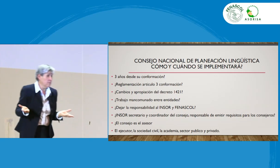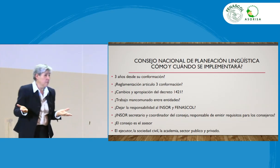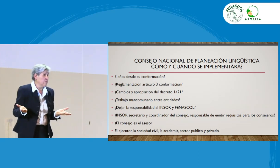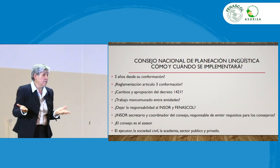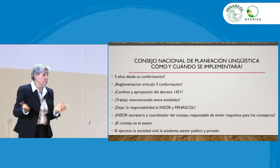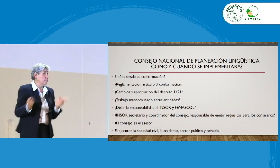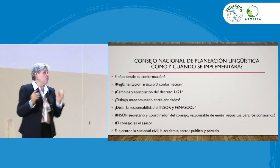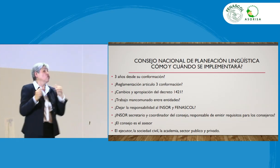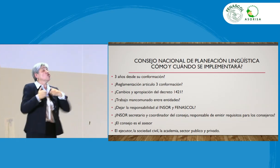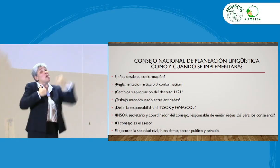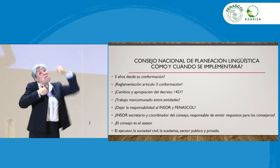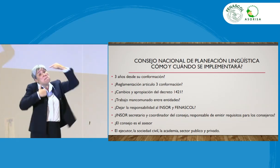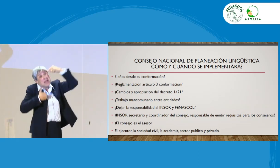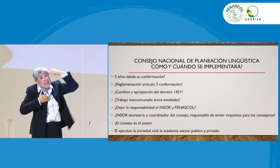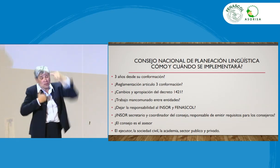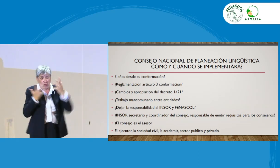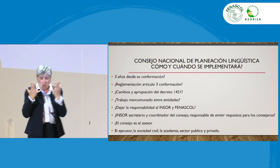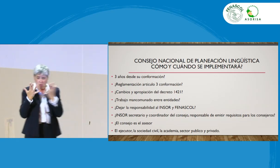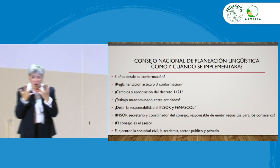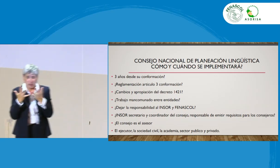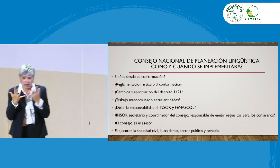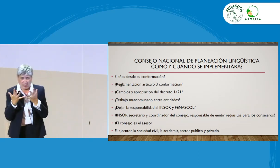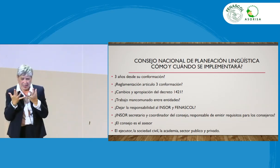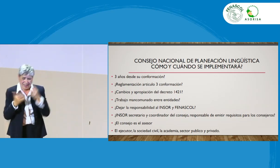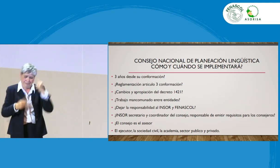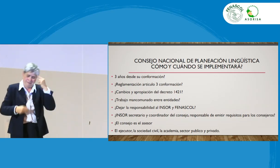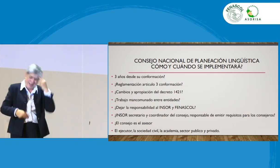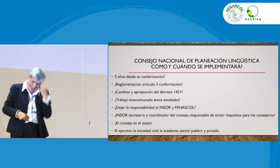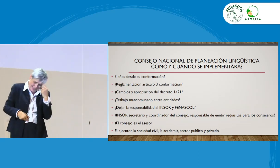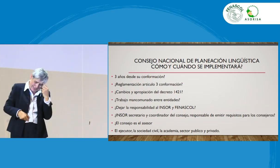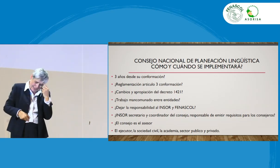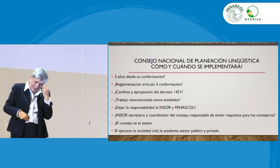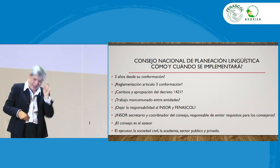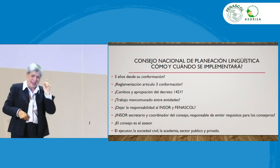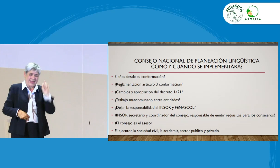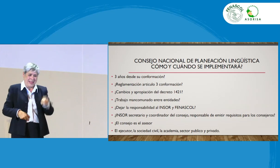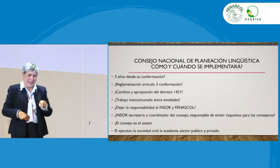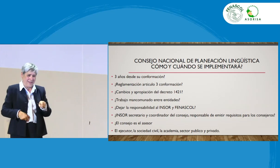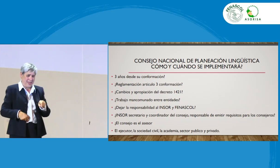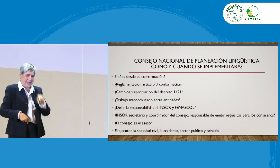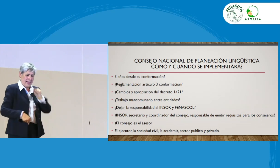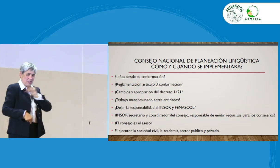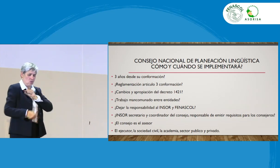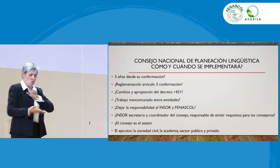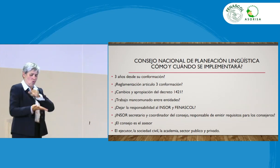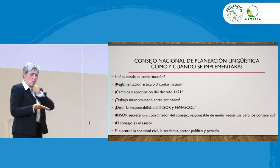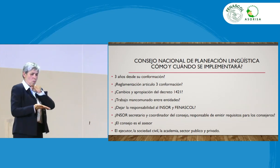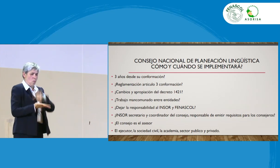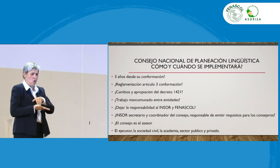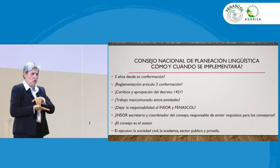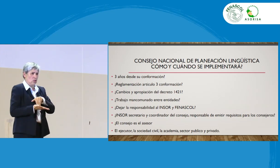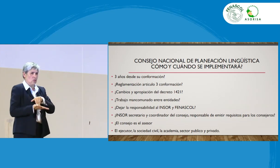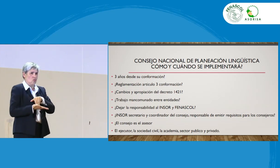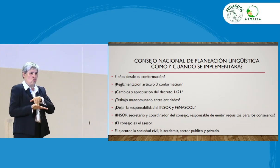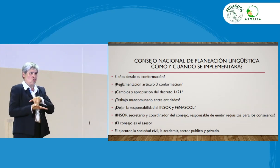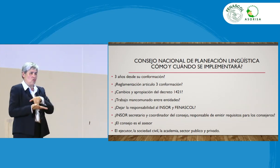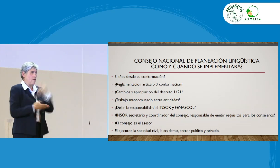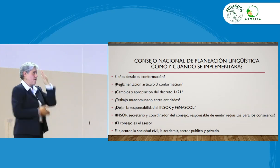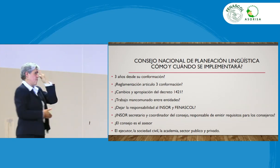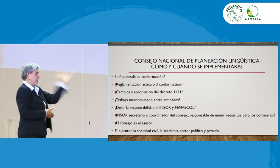entonces, yo estoy pensando, desde, bueno, pertenciendo a Corsac, la postura que puede tener frente al INSOR,